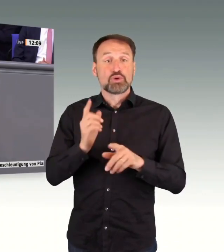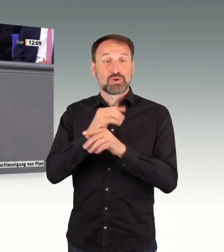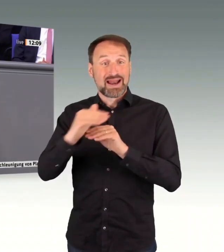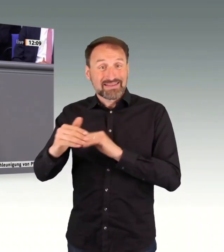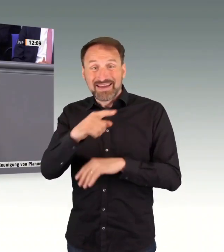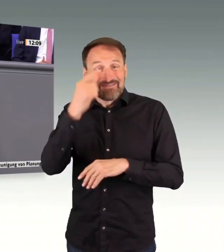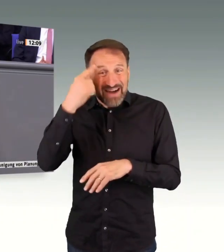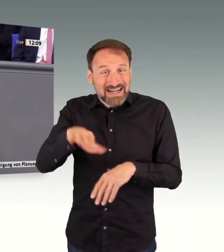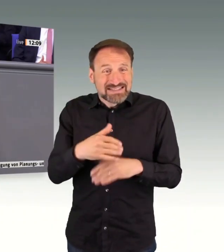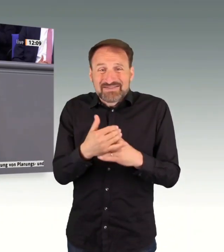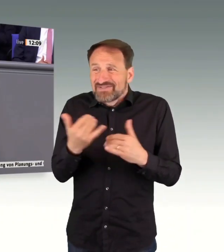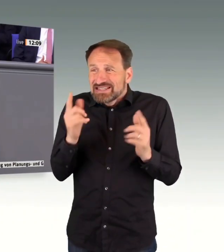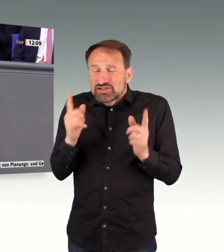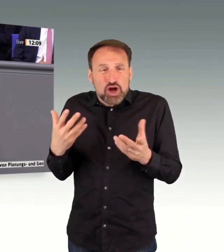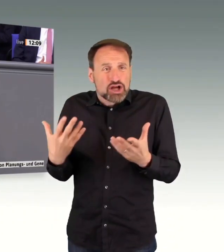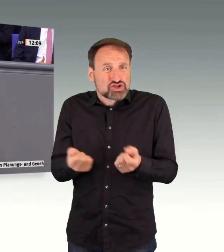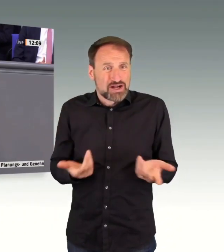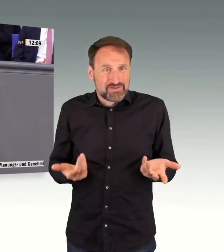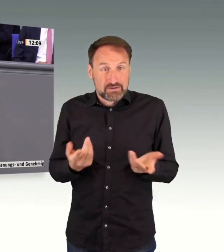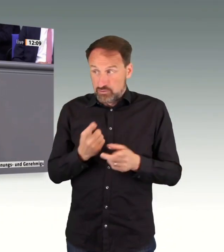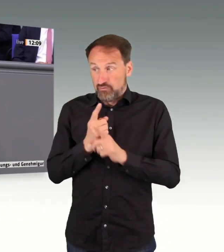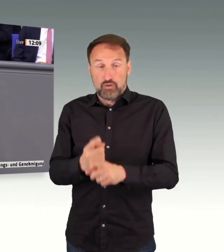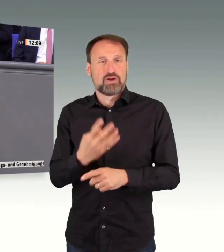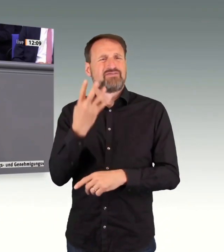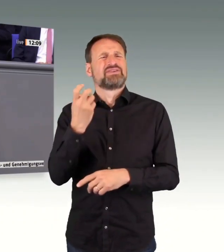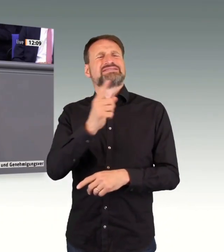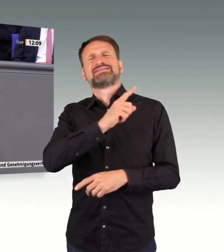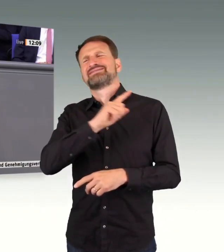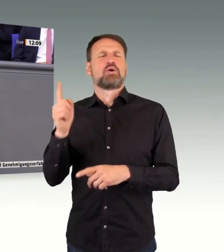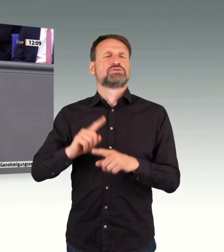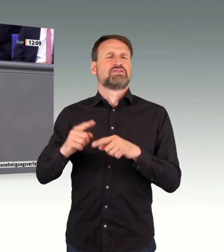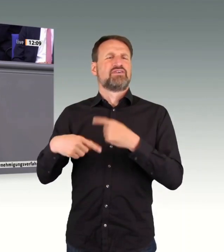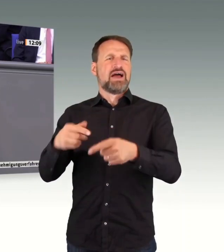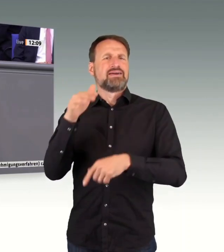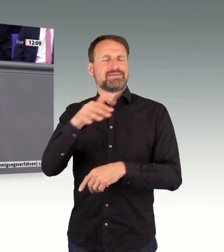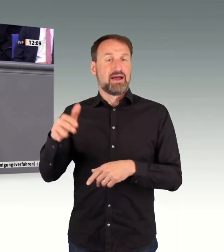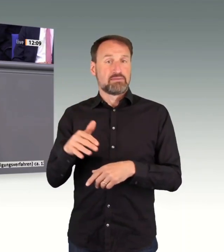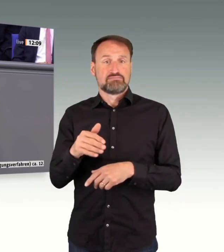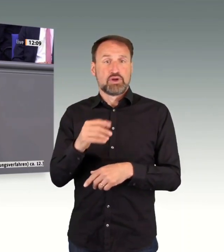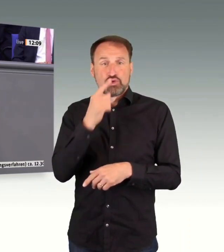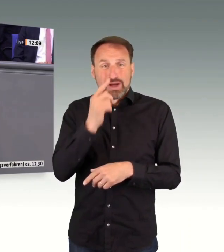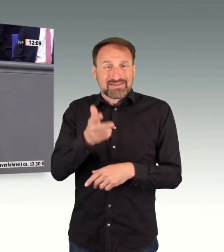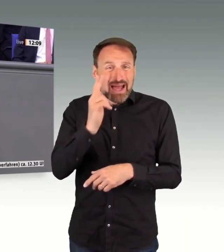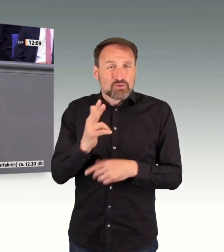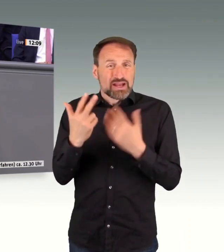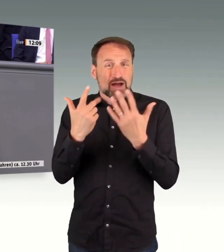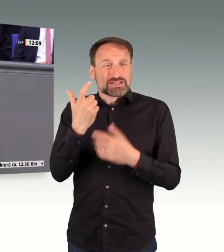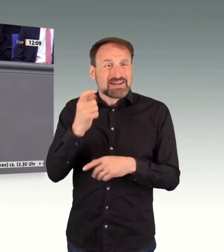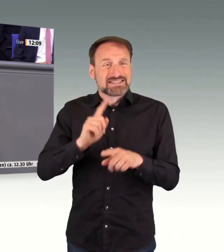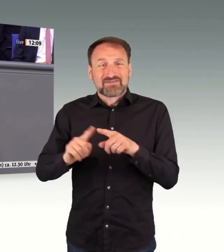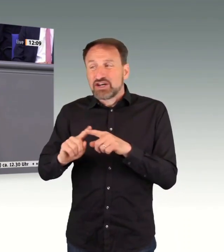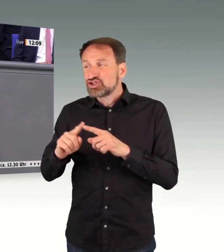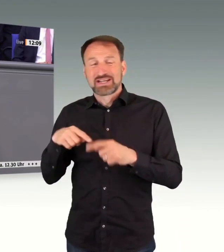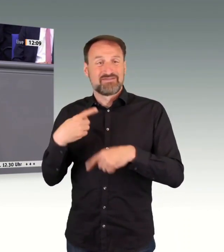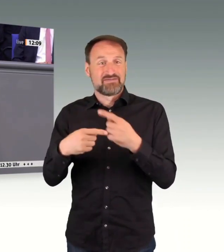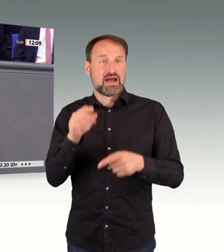Standardisierung und Digitalisierung nicht so begeben, dass wir da ernsthafte Fortschritte machen werden, dann wird das, was Sie im Koalitionsvertrag sagen, nämlich